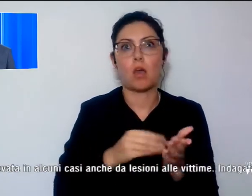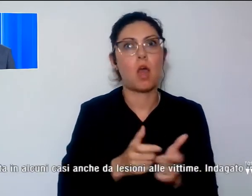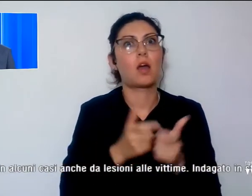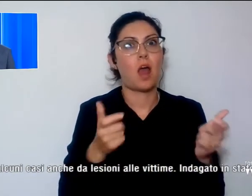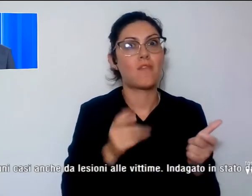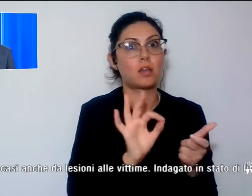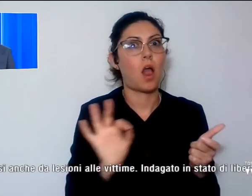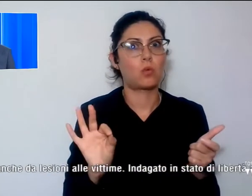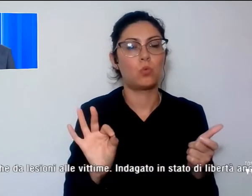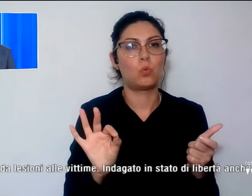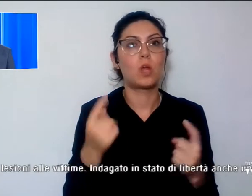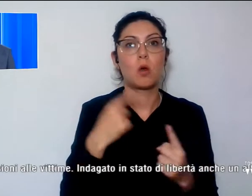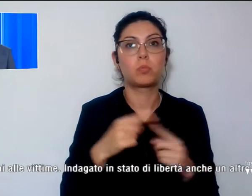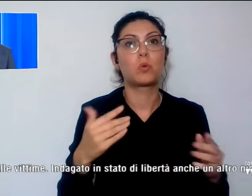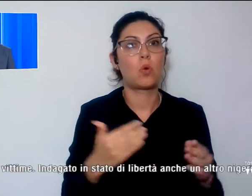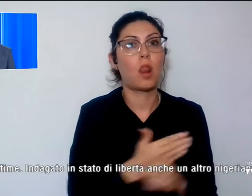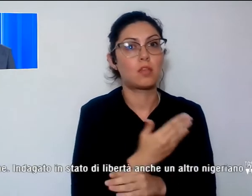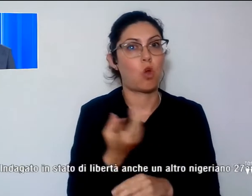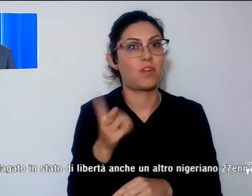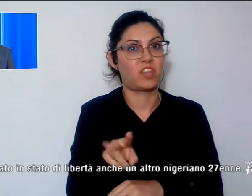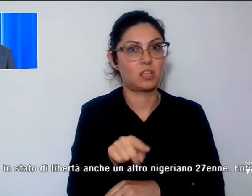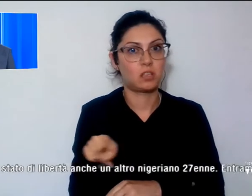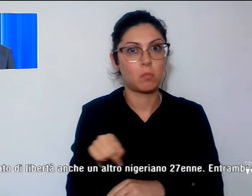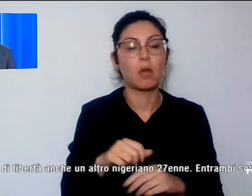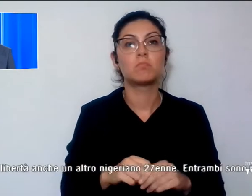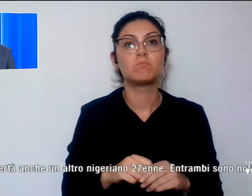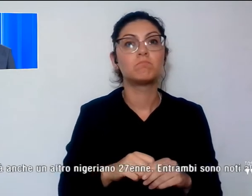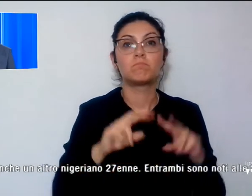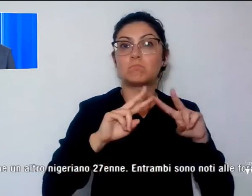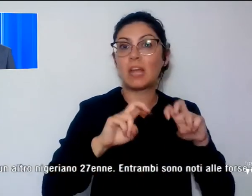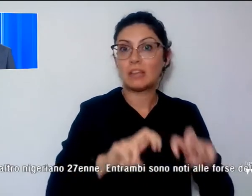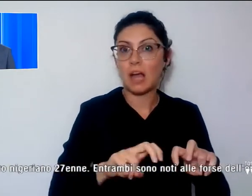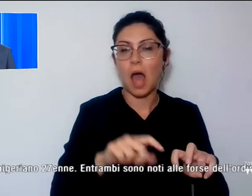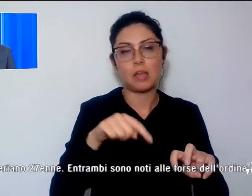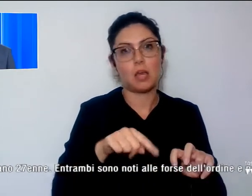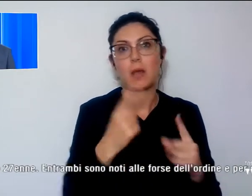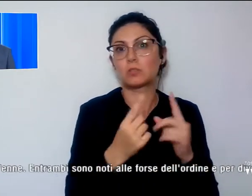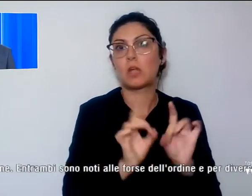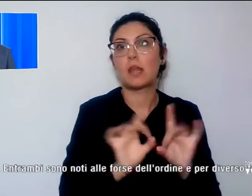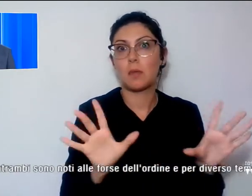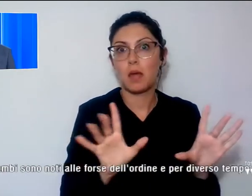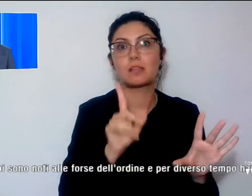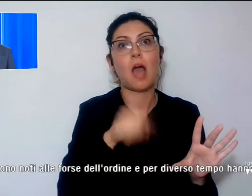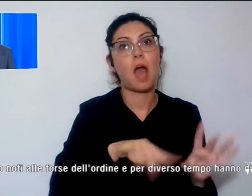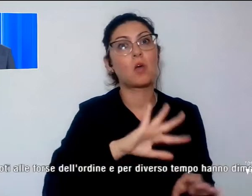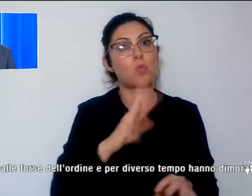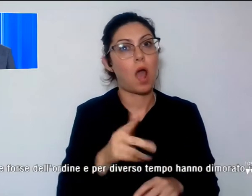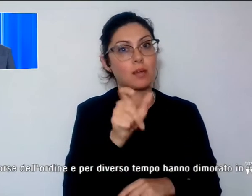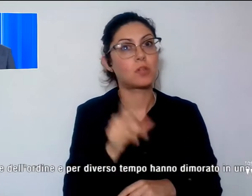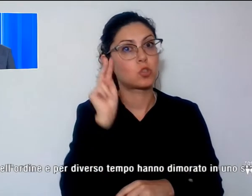anche da lesioni alle vittime. Indagato in stato di libertà anche un altro nigeriano,